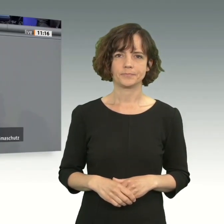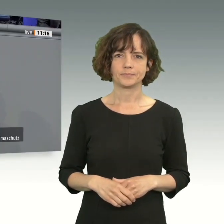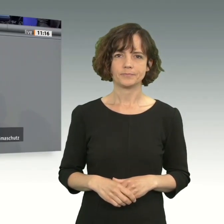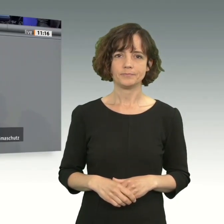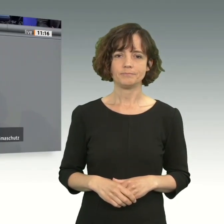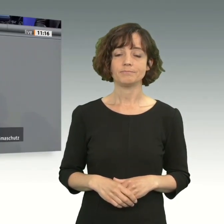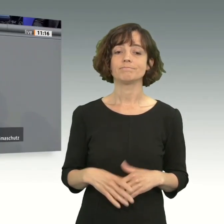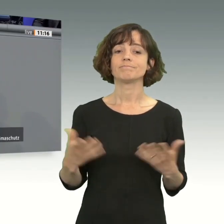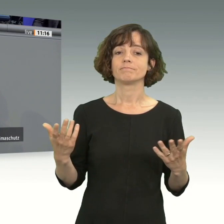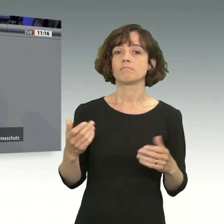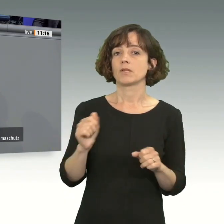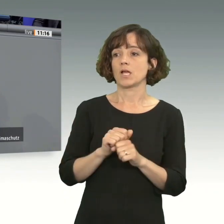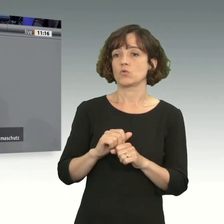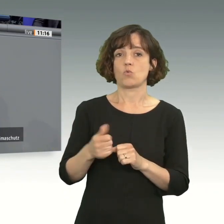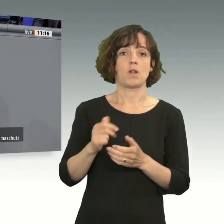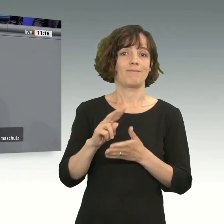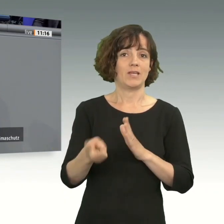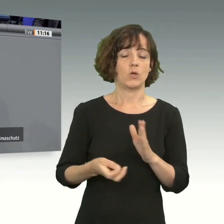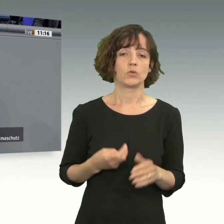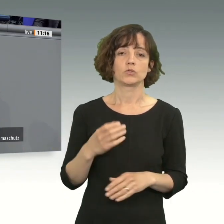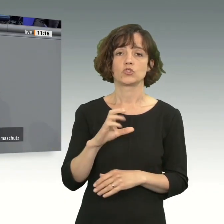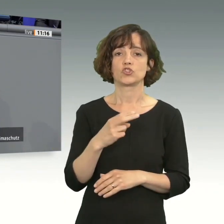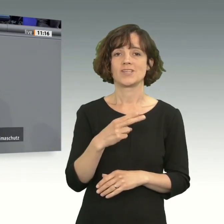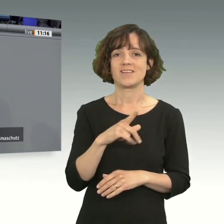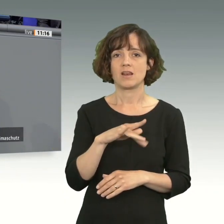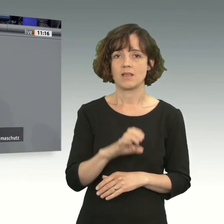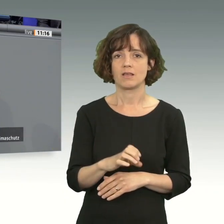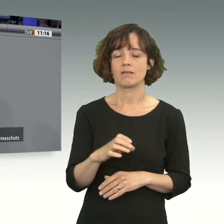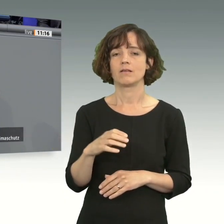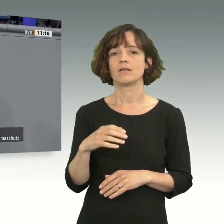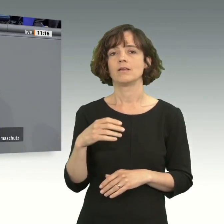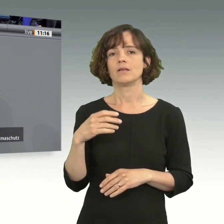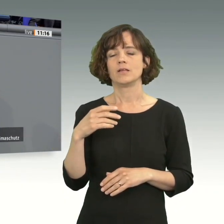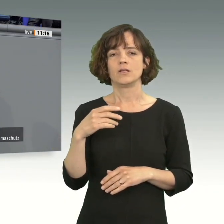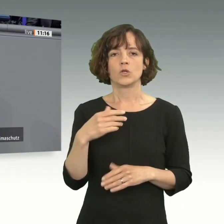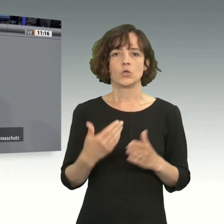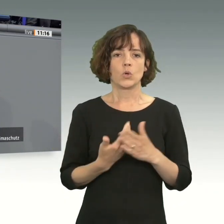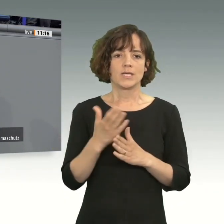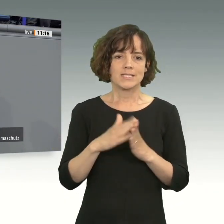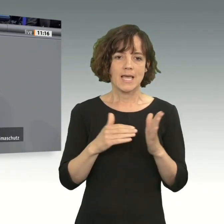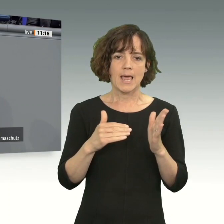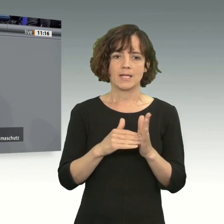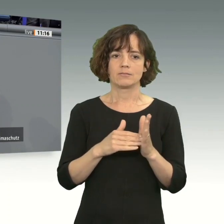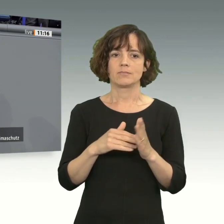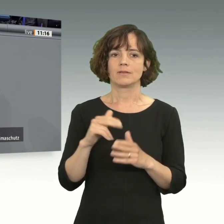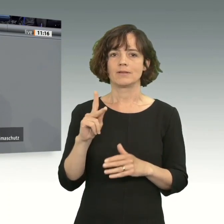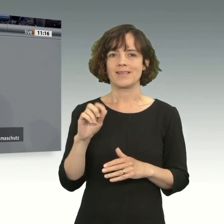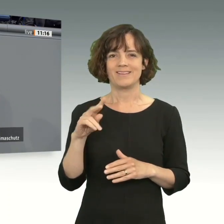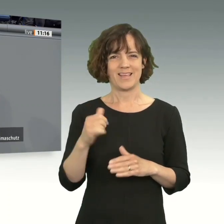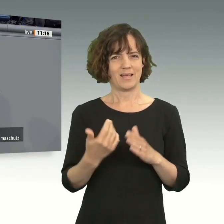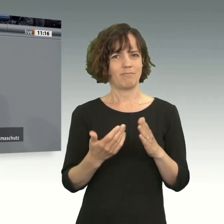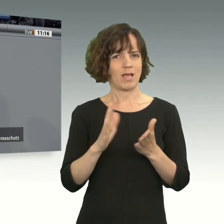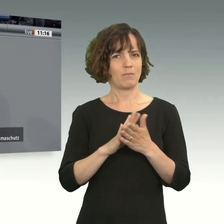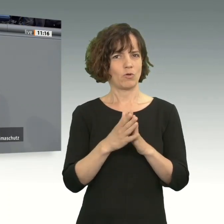Und wenn Sie, ich kann es Ihnen gerne noch mal wiederholen, Chile, Kenia, Neuseeland sind Neuabkommen, die in den letzten Monaten zustande gebracht wurden,